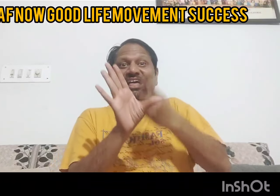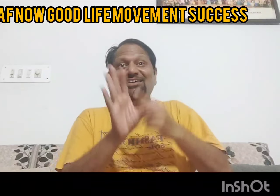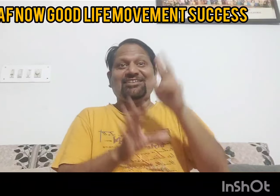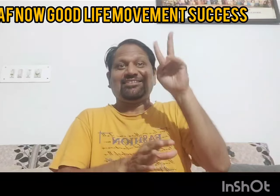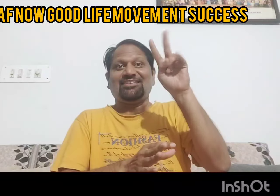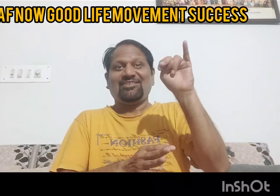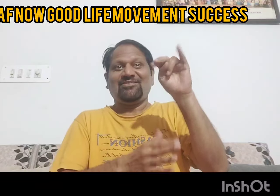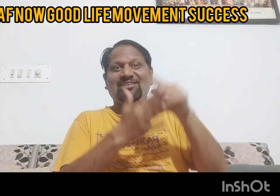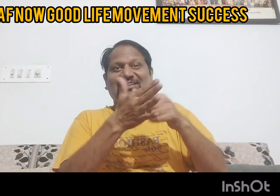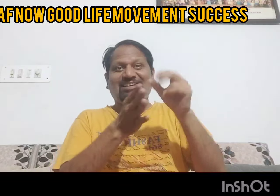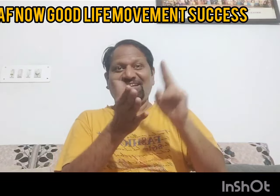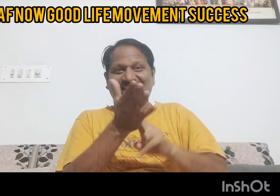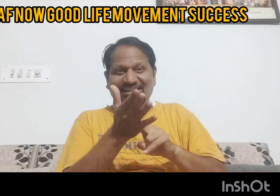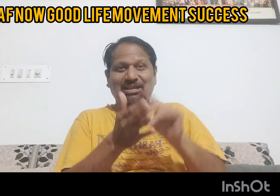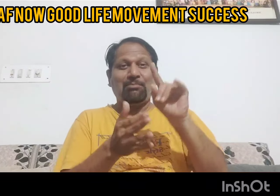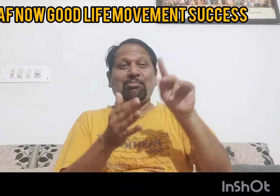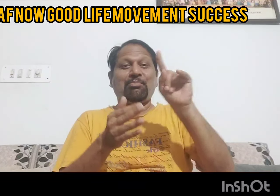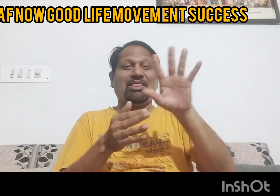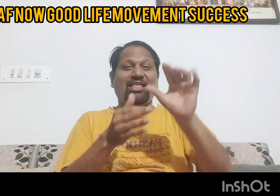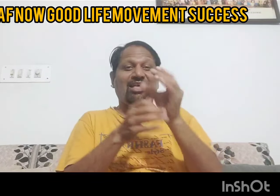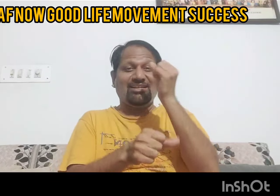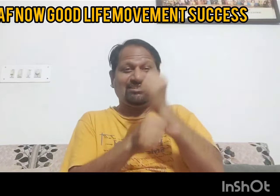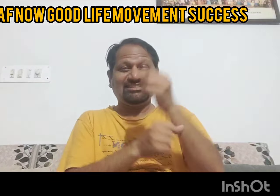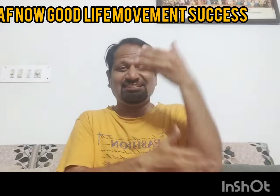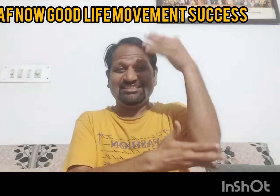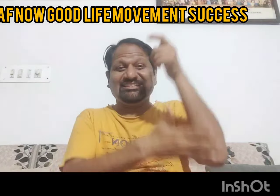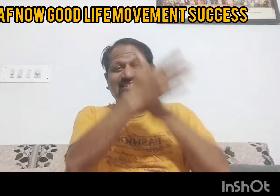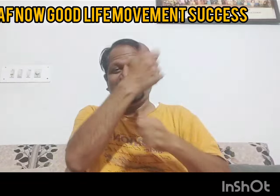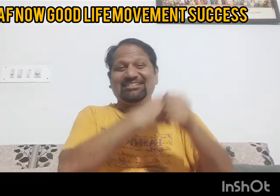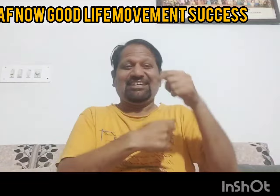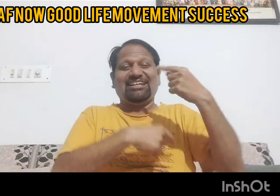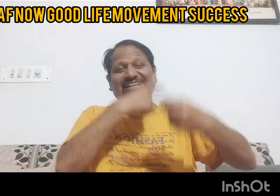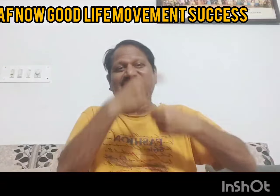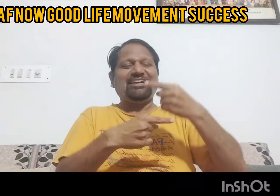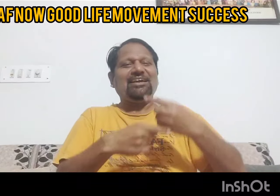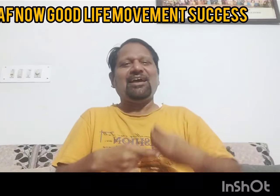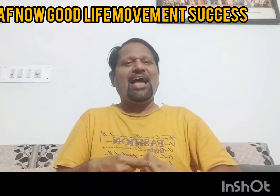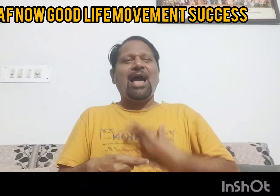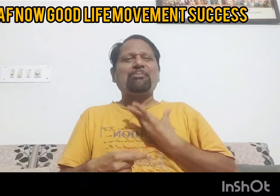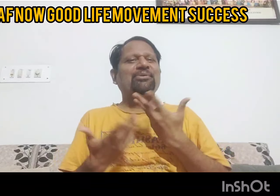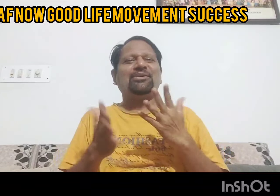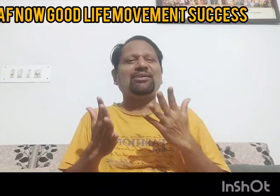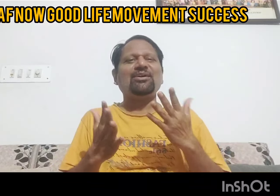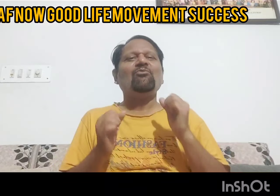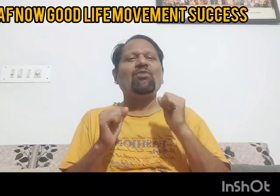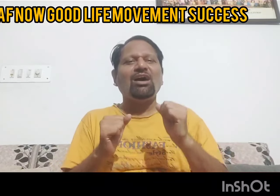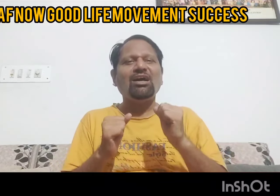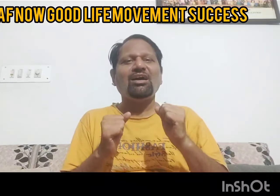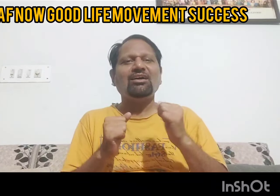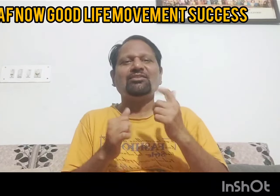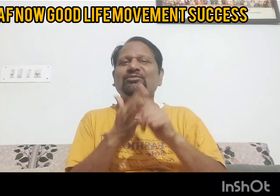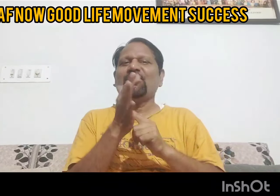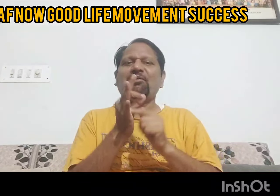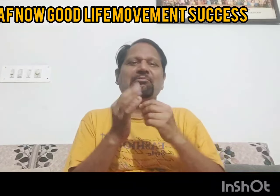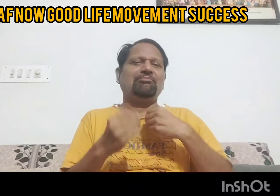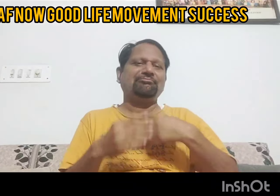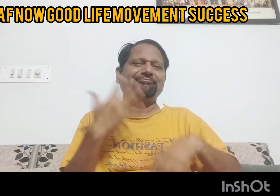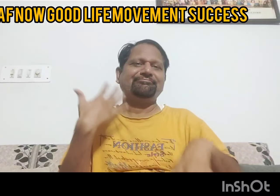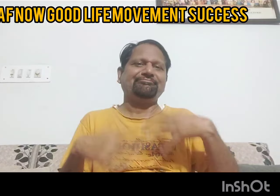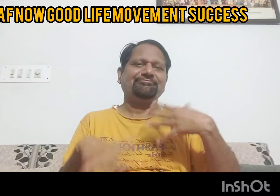कि 15 अगस्त और 26 जनवरी मनाने का महत्व है और हम लोग मनाते तो आये थे लेकिन खुशी नहीं थी क्योंकि रोजगार